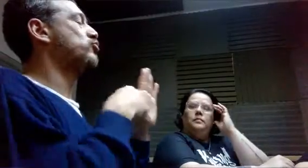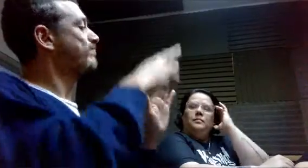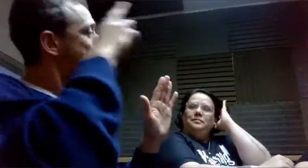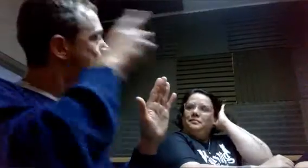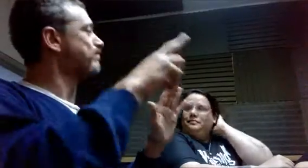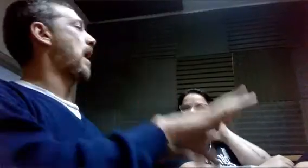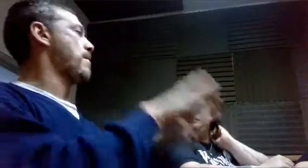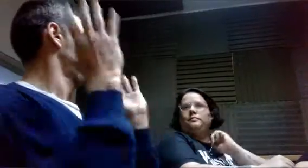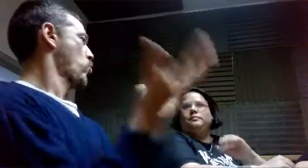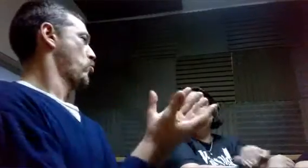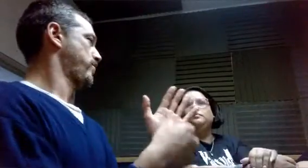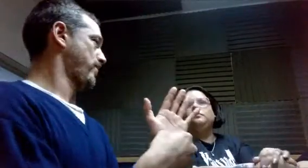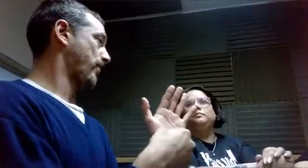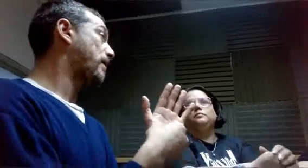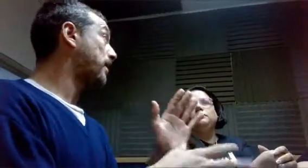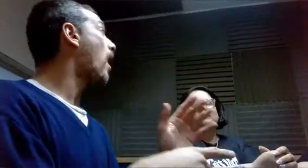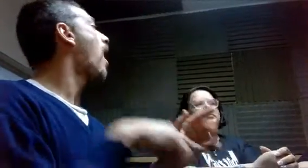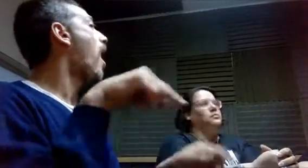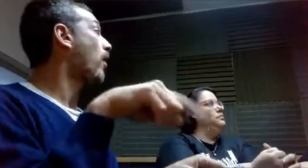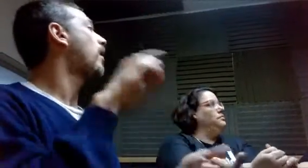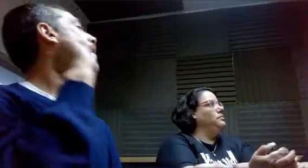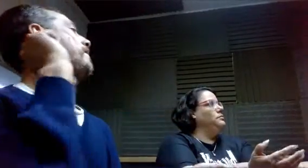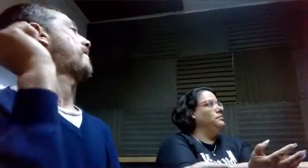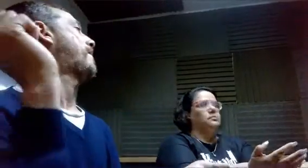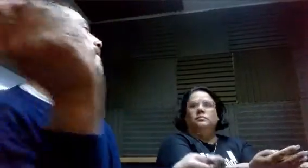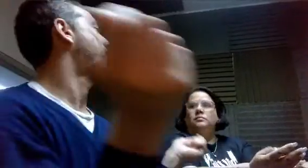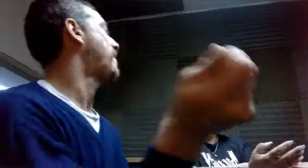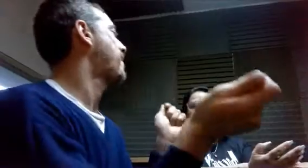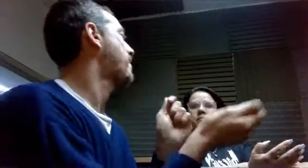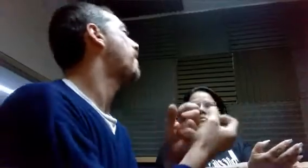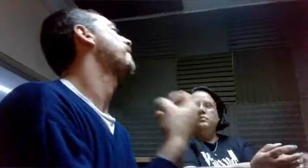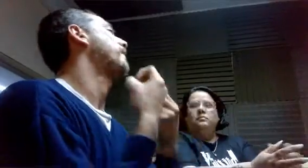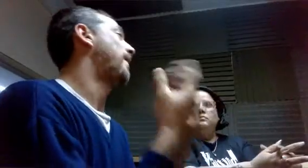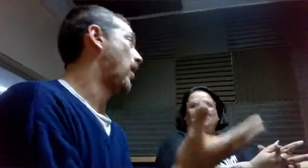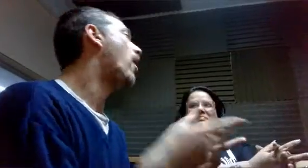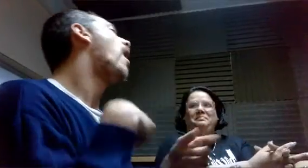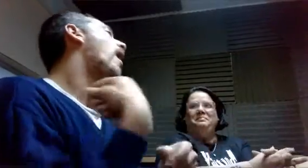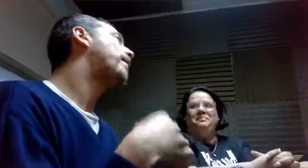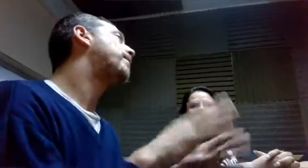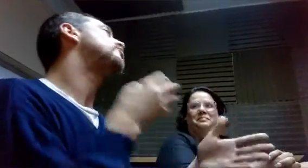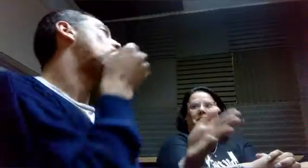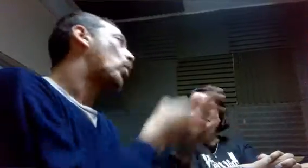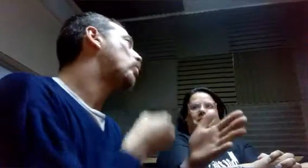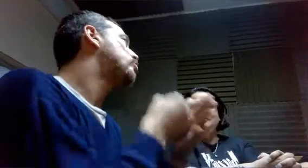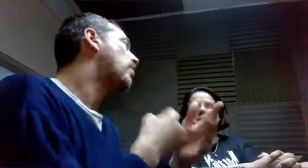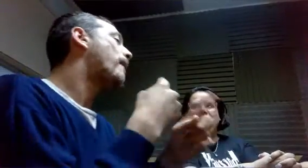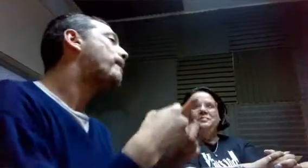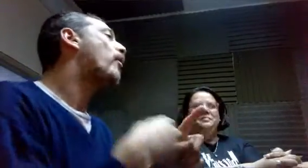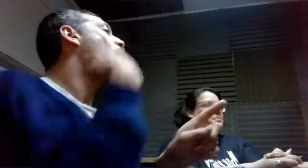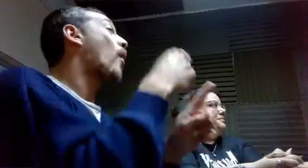ley que tienen que respetarla. En el mundo es así. Y poco a poco se va cambiando y va mejorando. Pero bueno,